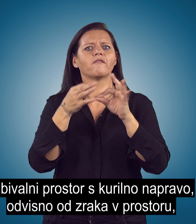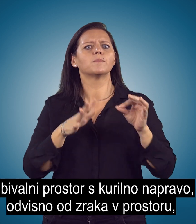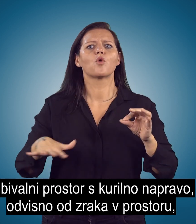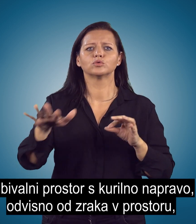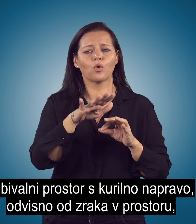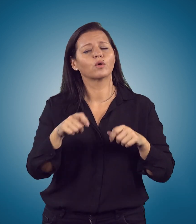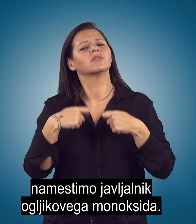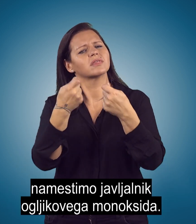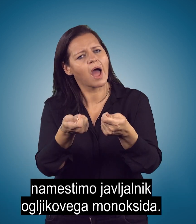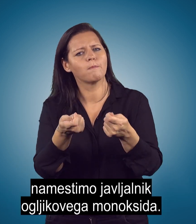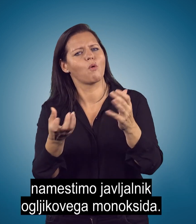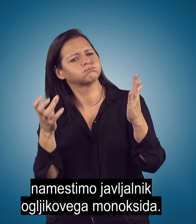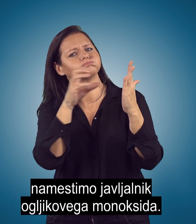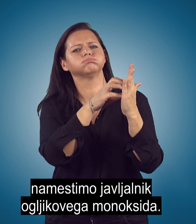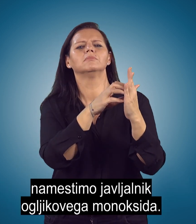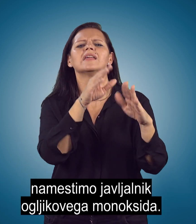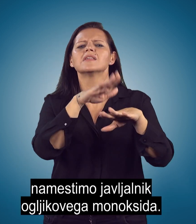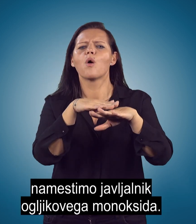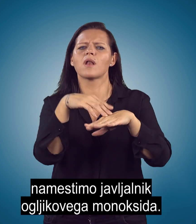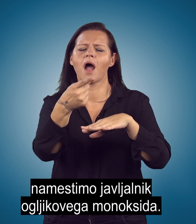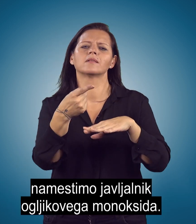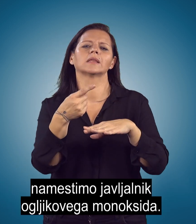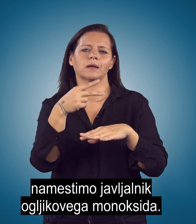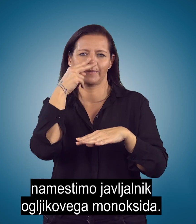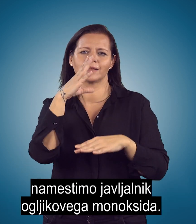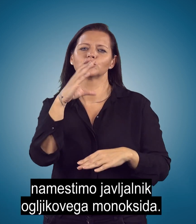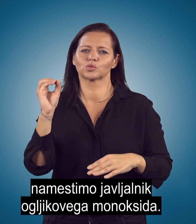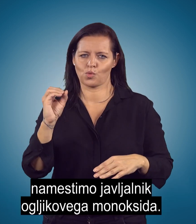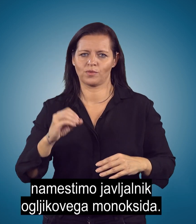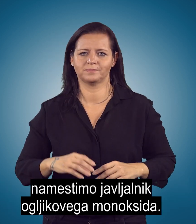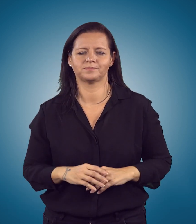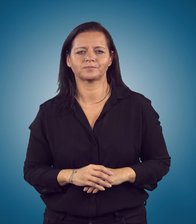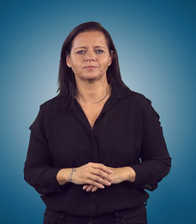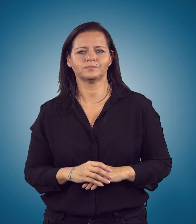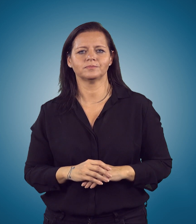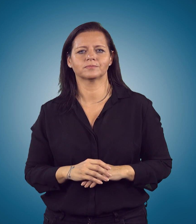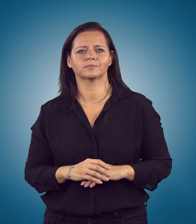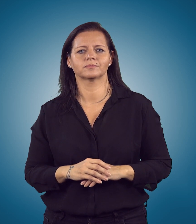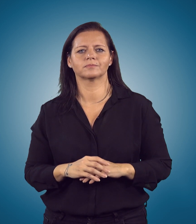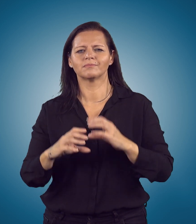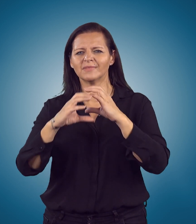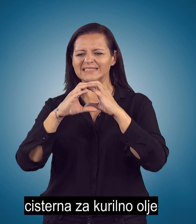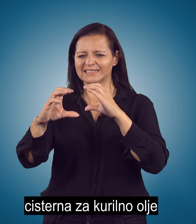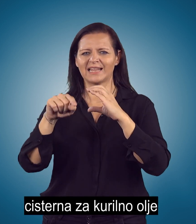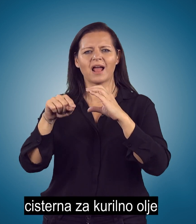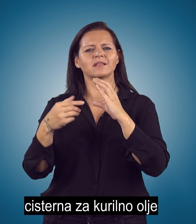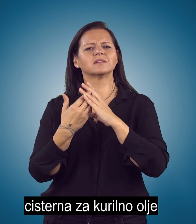v prostoru, namestimo javljalnik oglikovega monoksida. Cisterna za